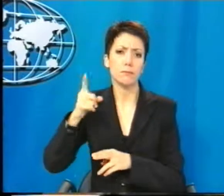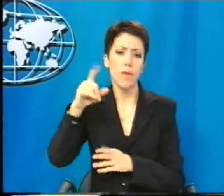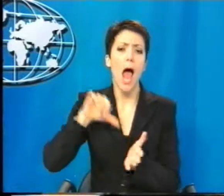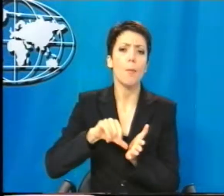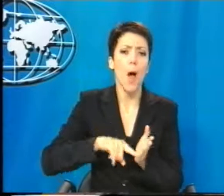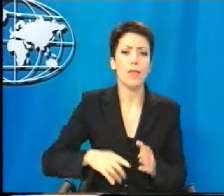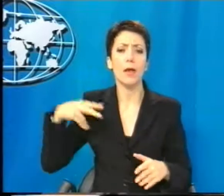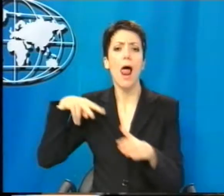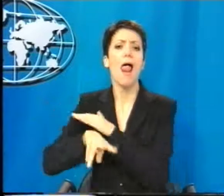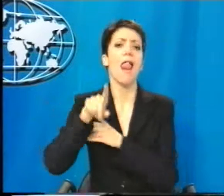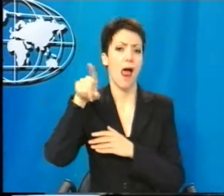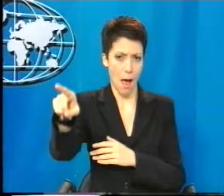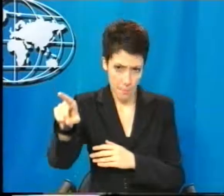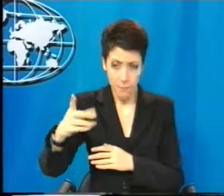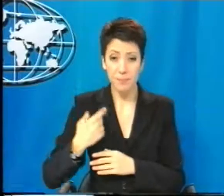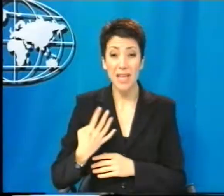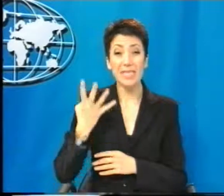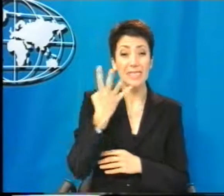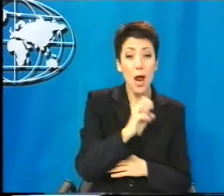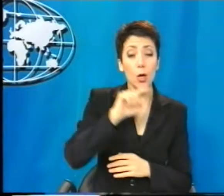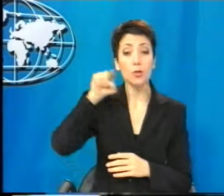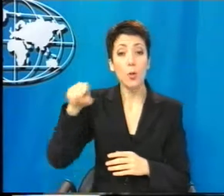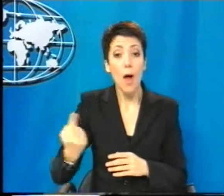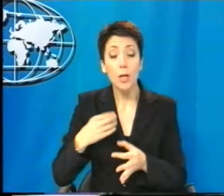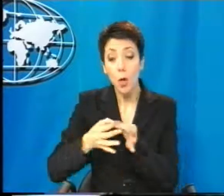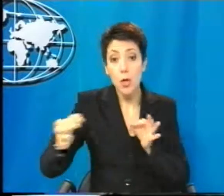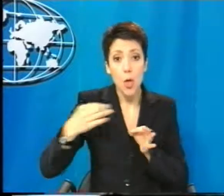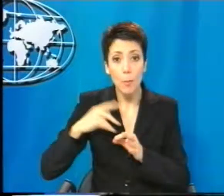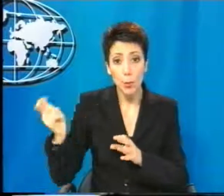έγινε τα ξημερώματα στο 401 το χιλιόμετρο της Εθνικής Οδού Αθηνών Λασίων